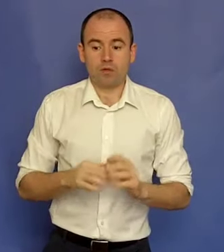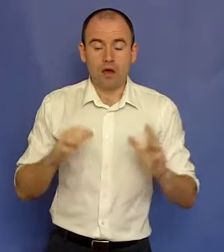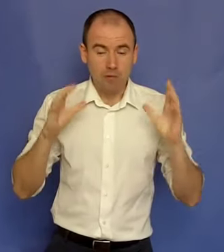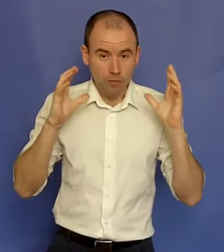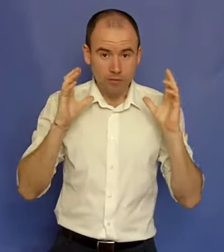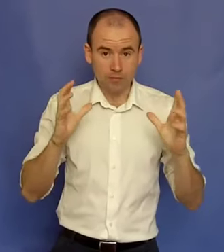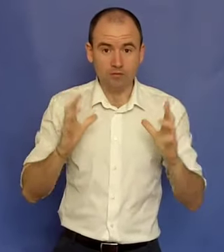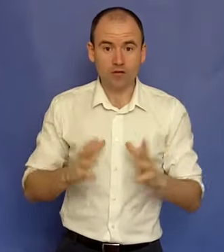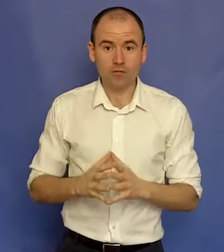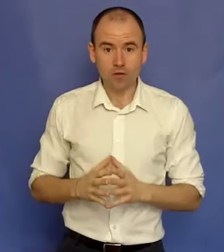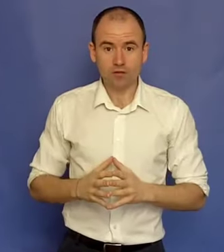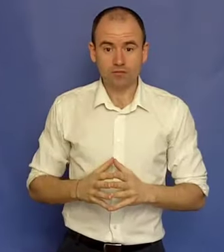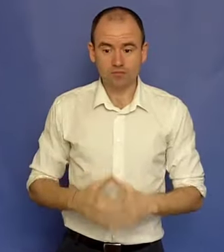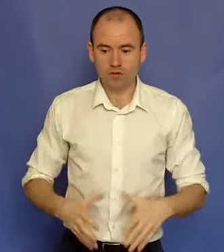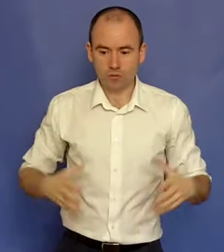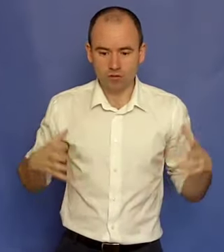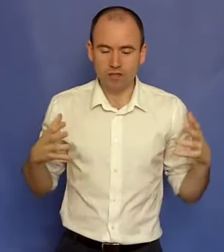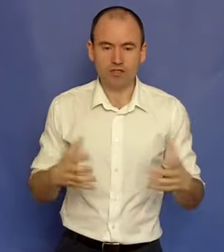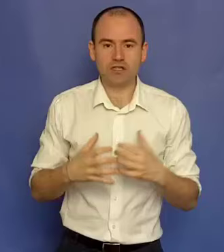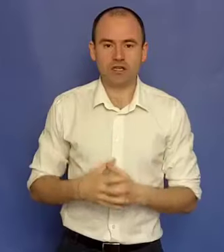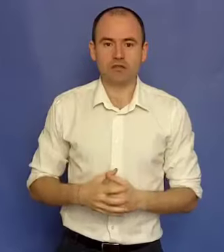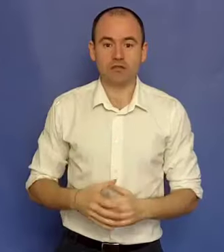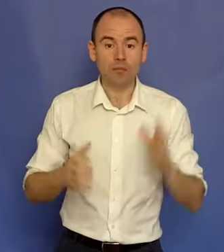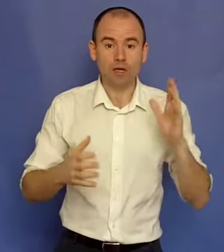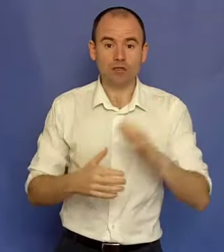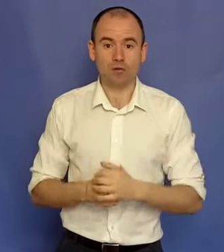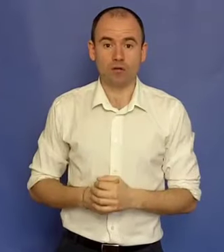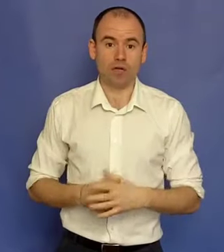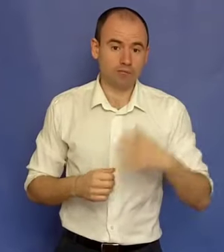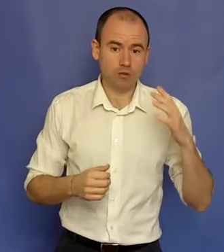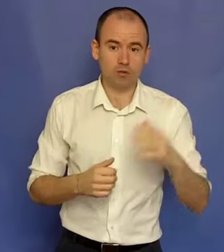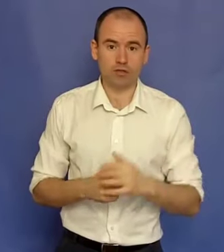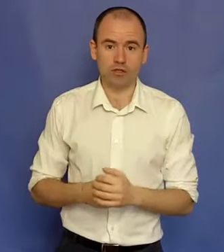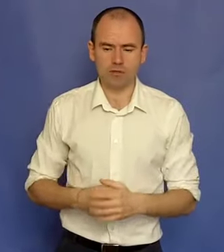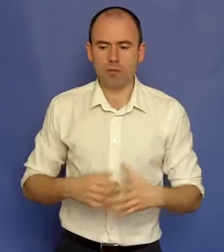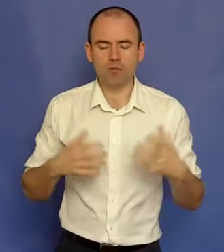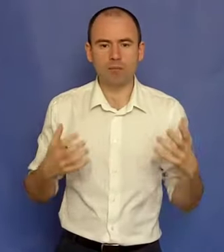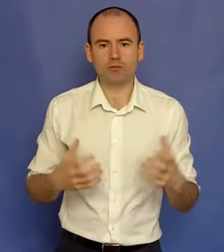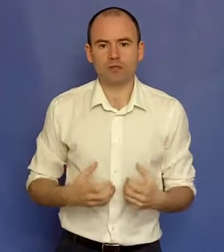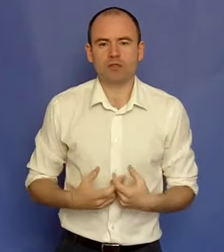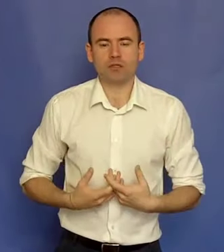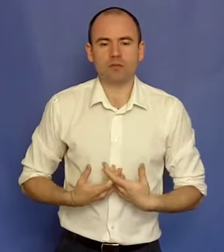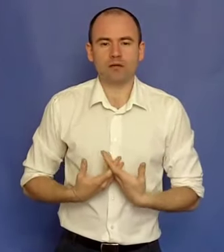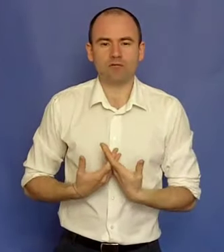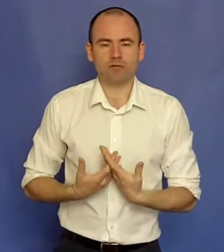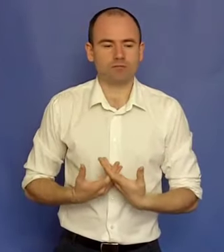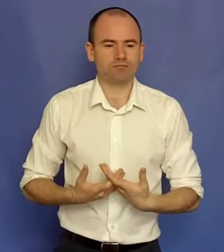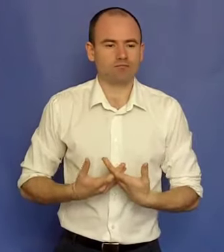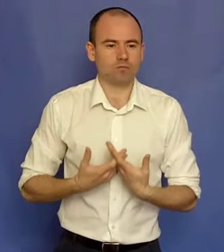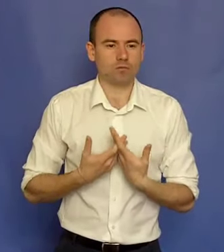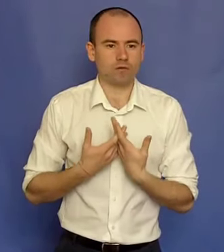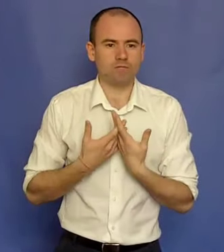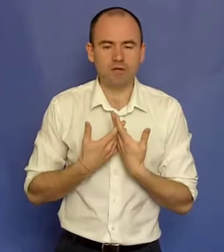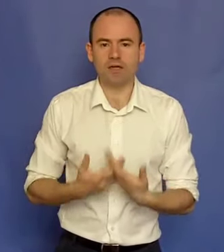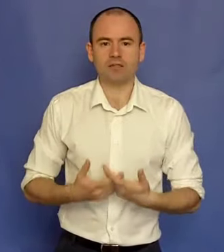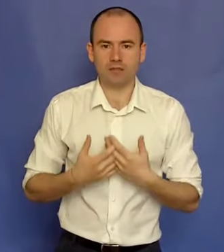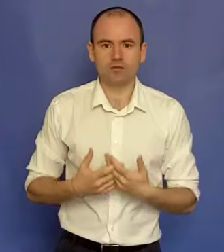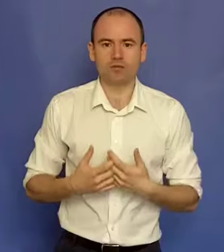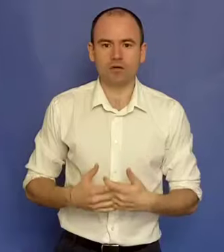Aveam optimist foarte mult, foarte multă energie și am plecat la școală, la psihologie. Și mi-am urmat pasiunea și crede-mă că am fost în fiecare zi de atunci